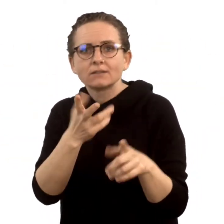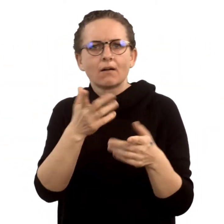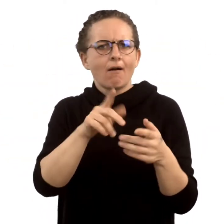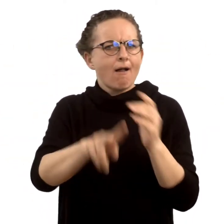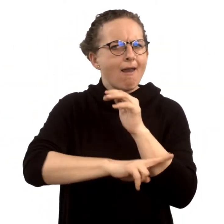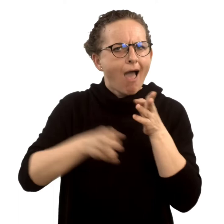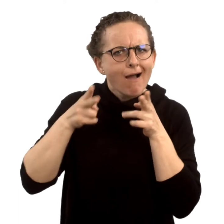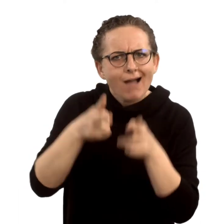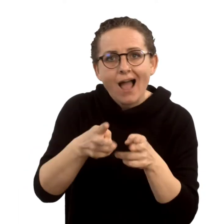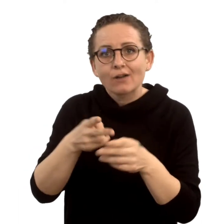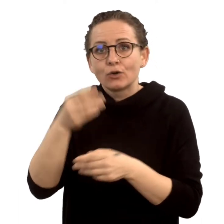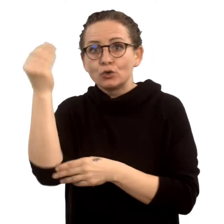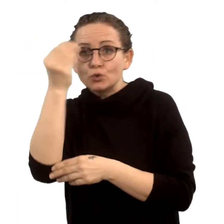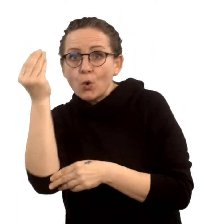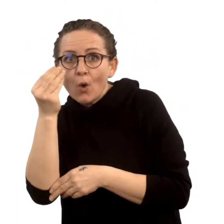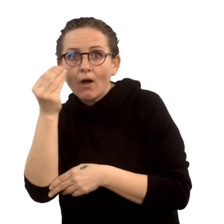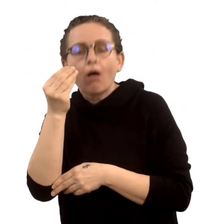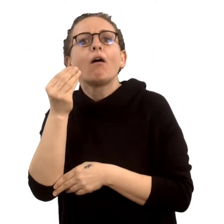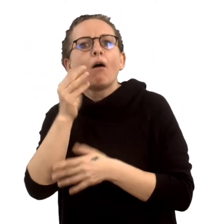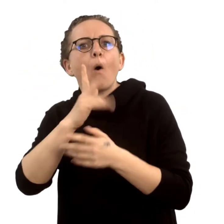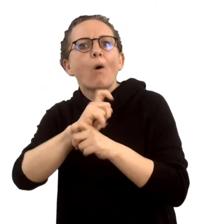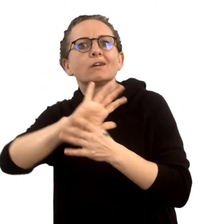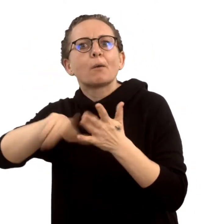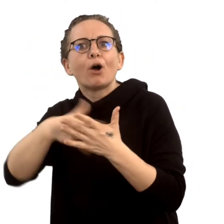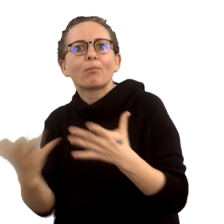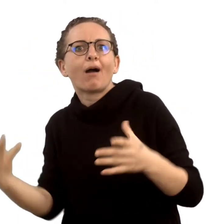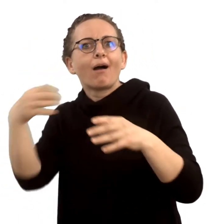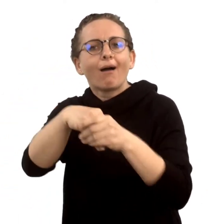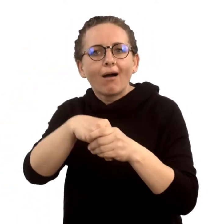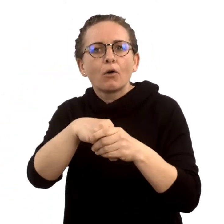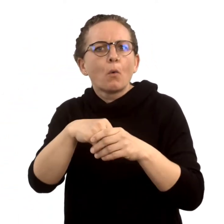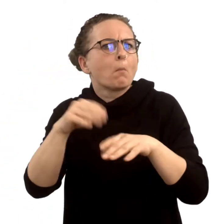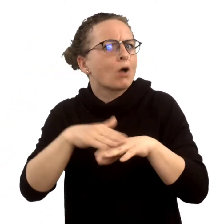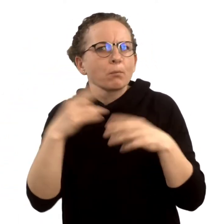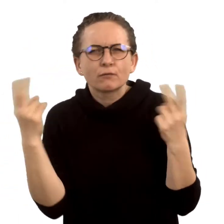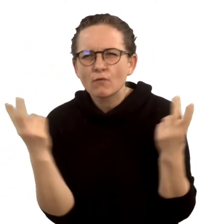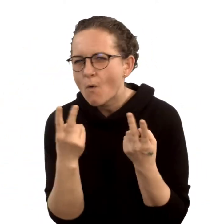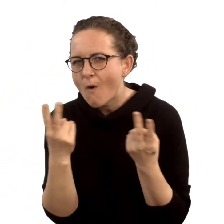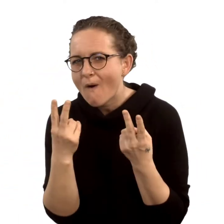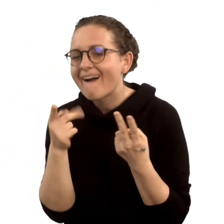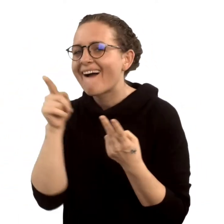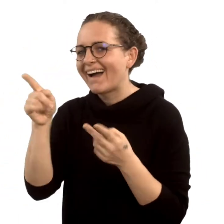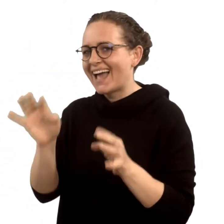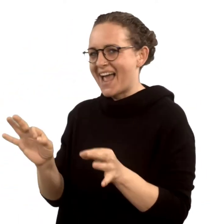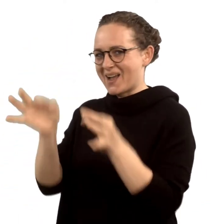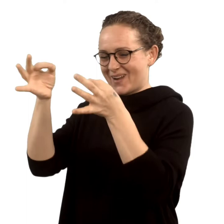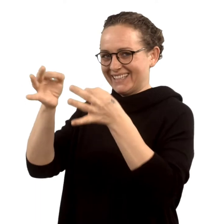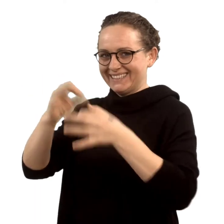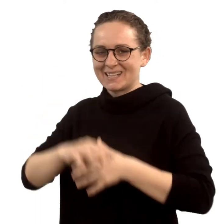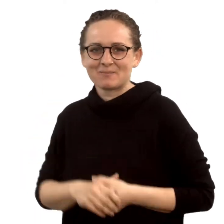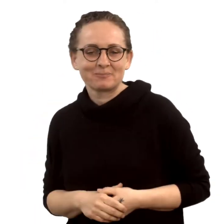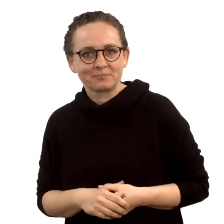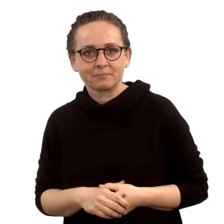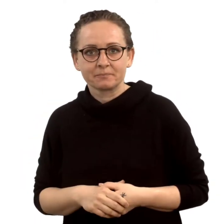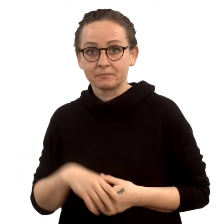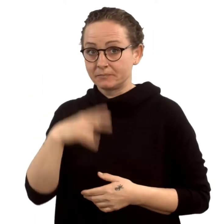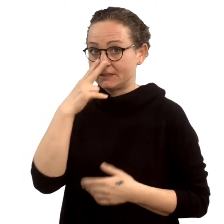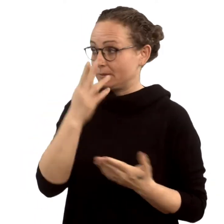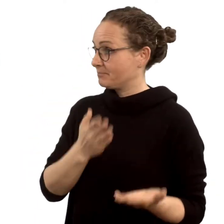Außerdem sind manche Seminarräume mit induktiven Höranlagen ausgestattet. Und es gibt